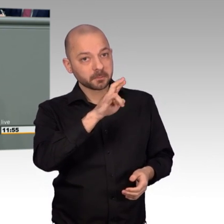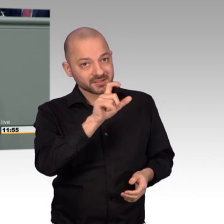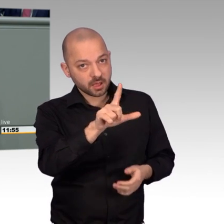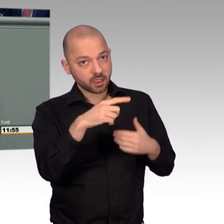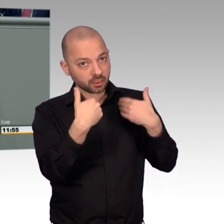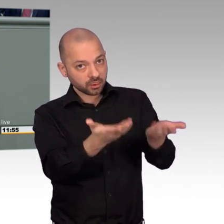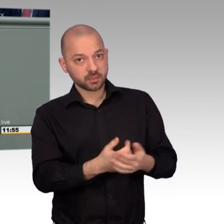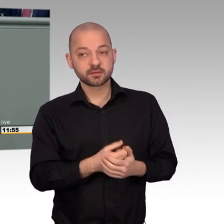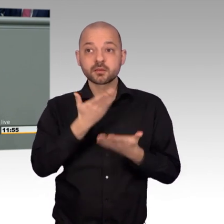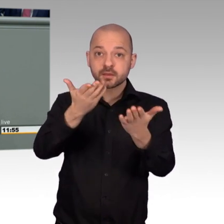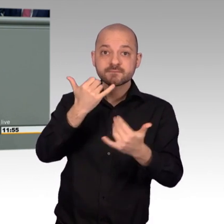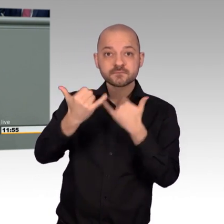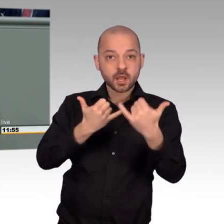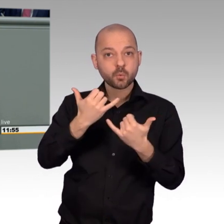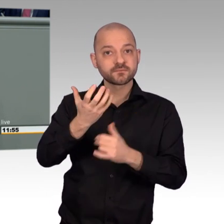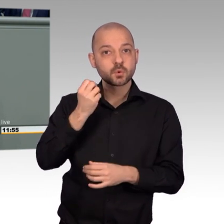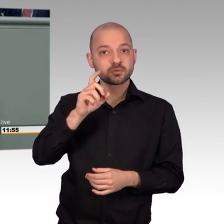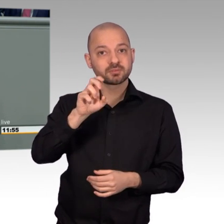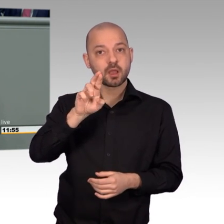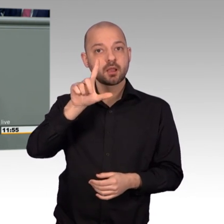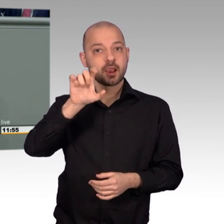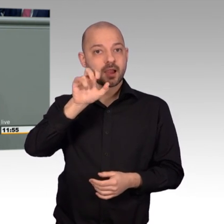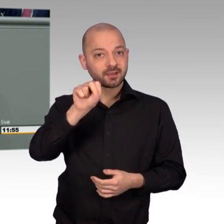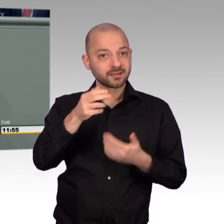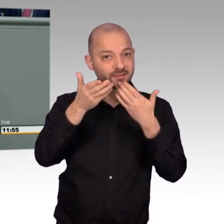an, wenn es ernst wird. Und da haben Sie nicht alles getan, was sie tun konnten.